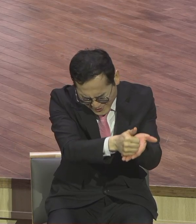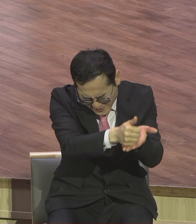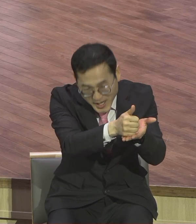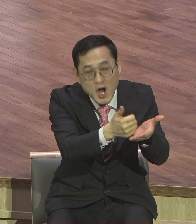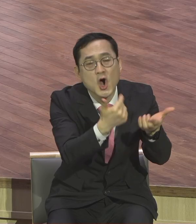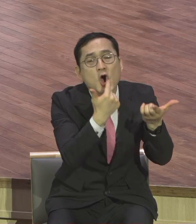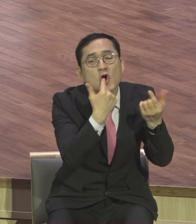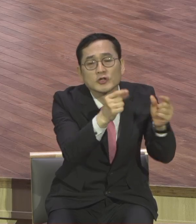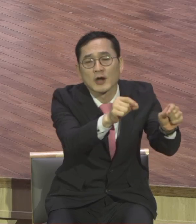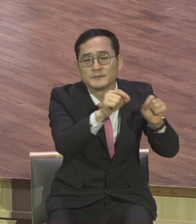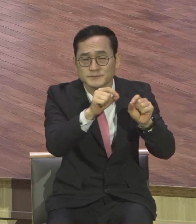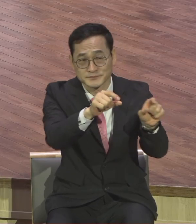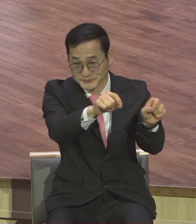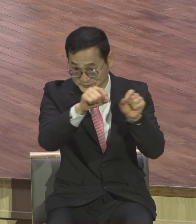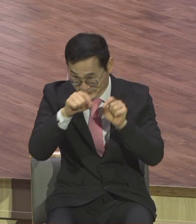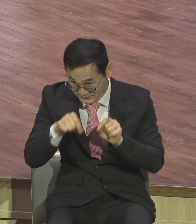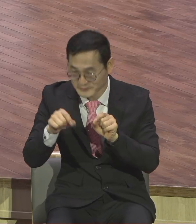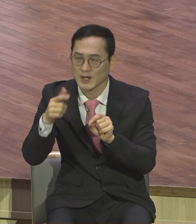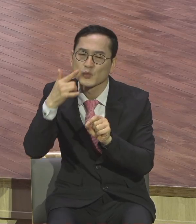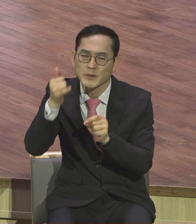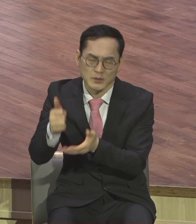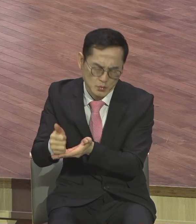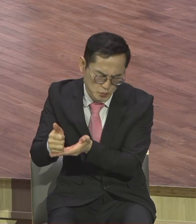부모를 공경해라. 그 정도예요.